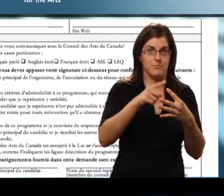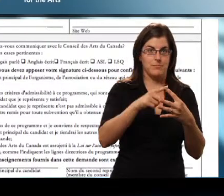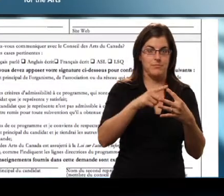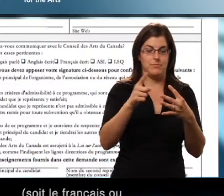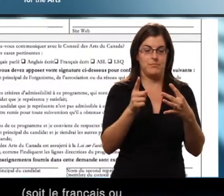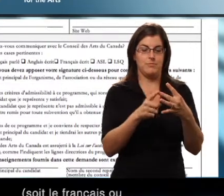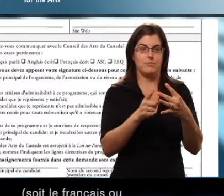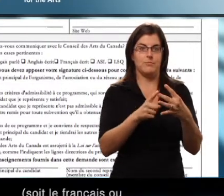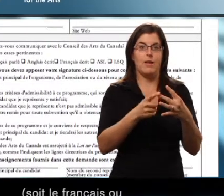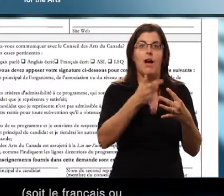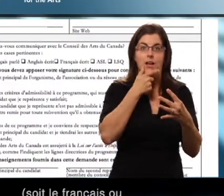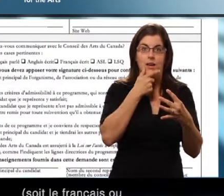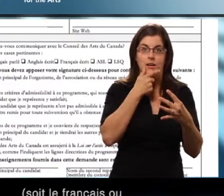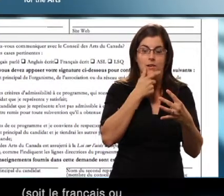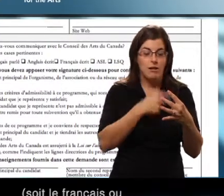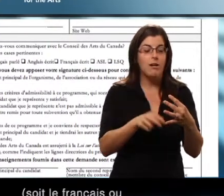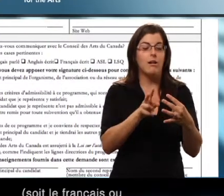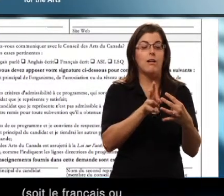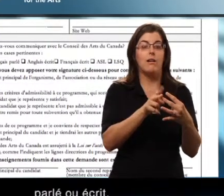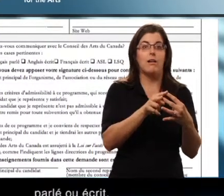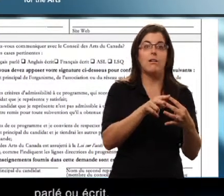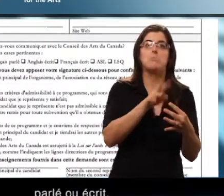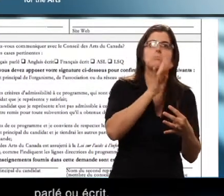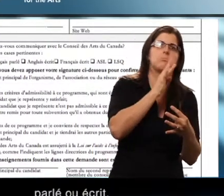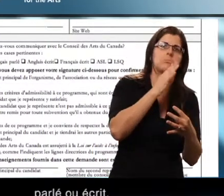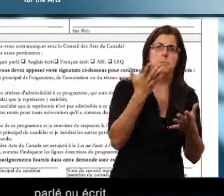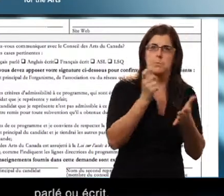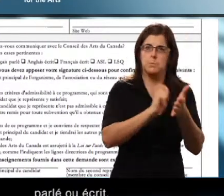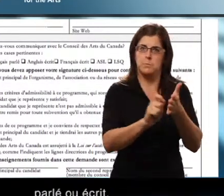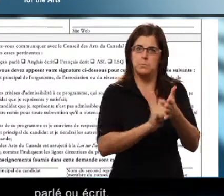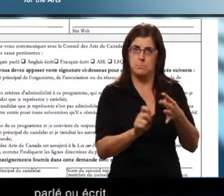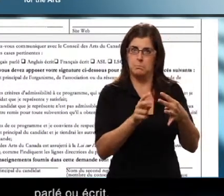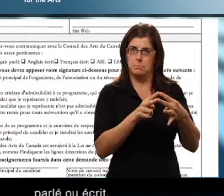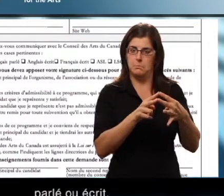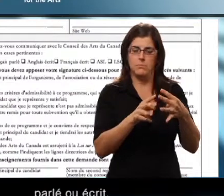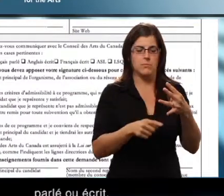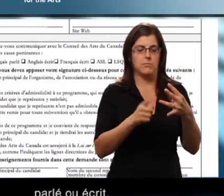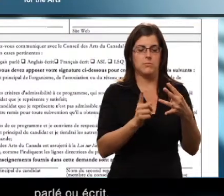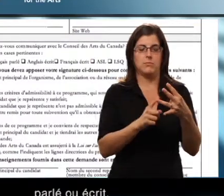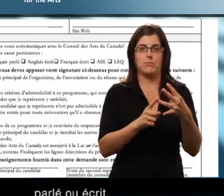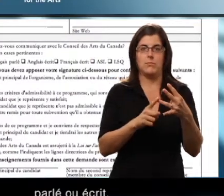Soit le français ou l'anglais, parler ou écrit, l'ASL ou le LSQ.